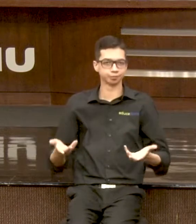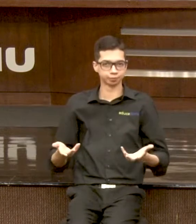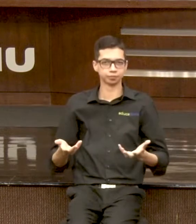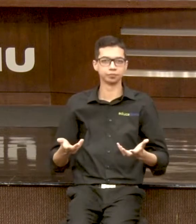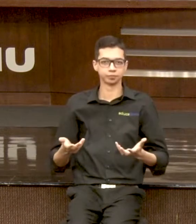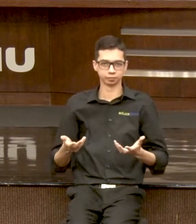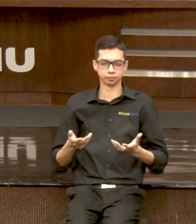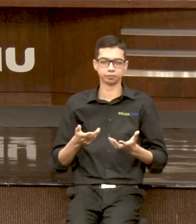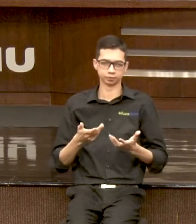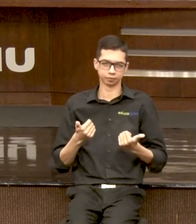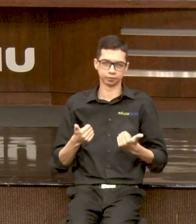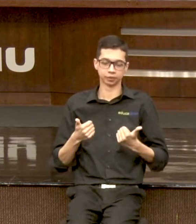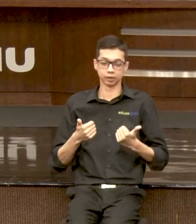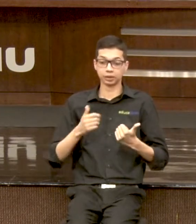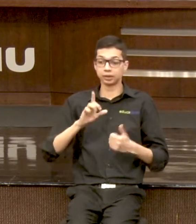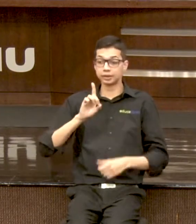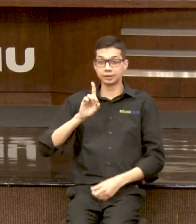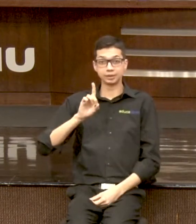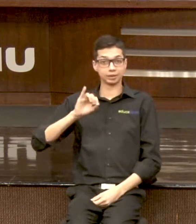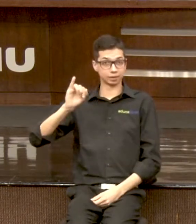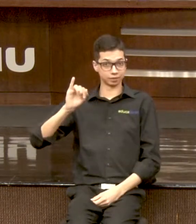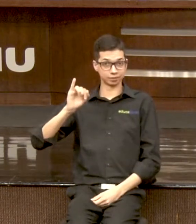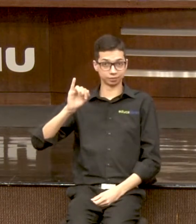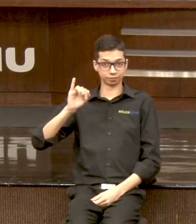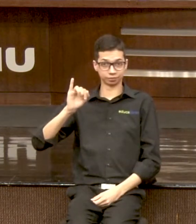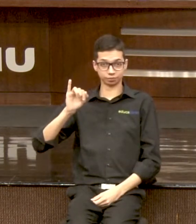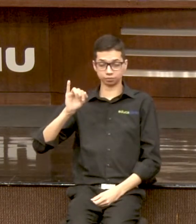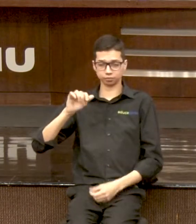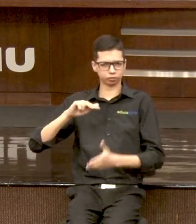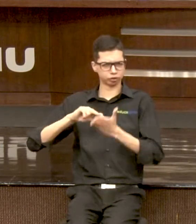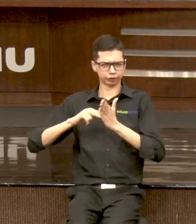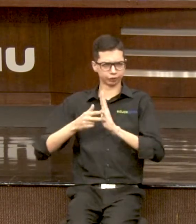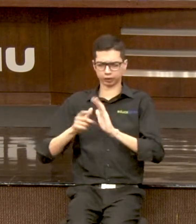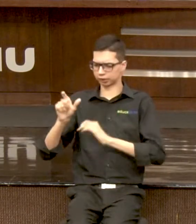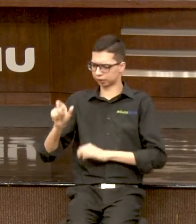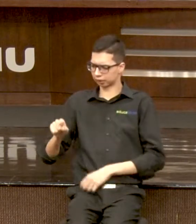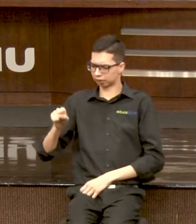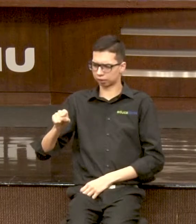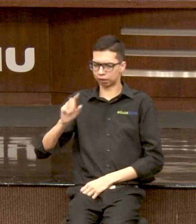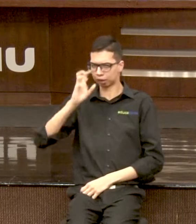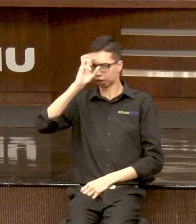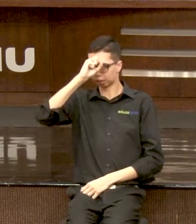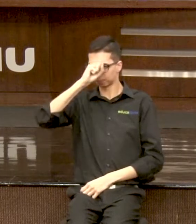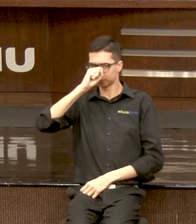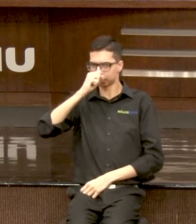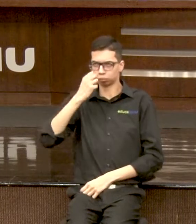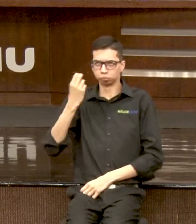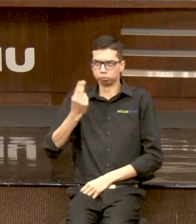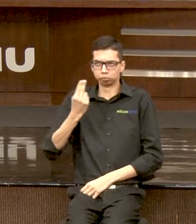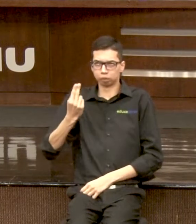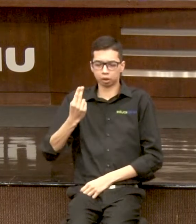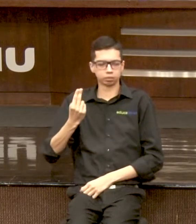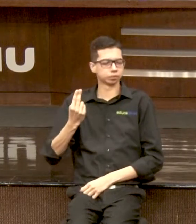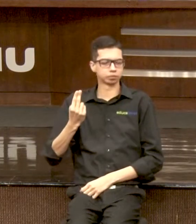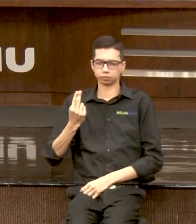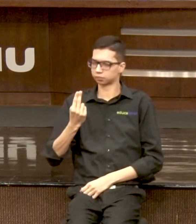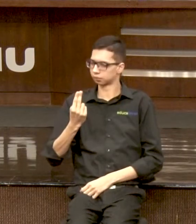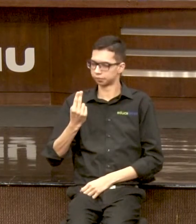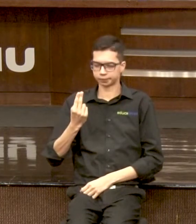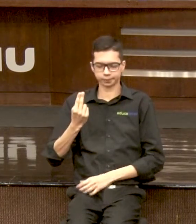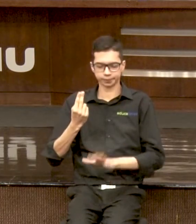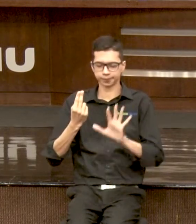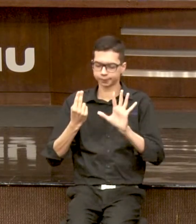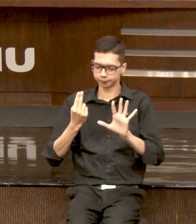Ser deficiente intelectual não significa que não aprende. Significa que aprende dentro do seu